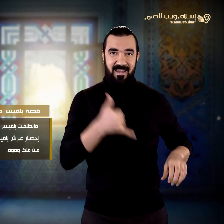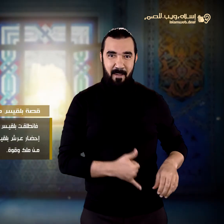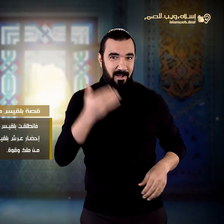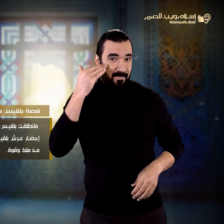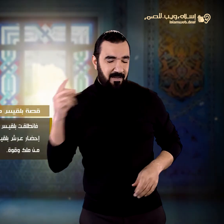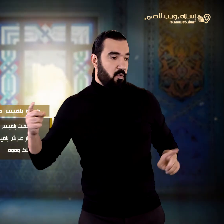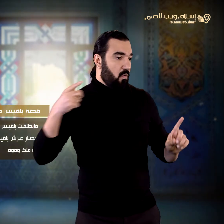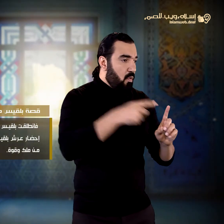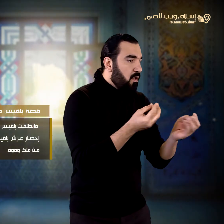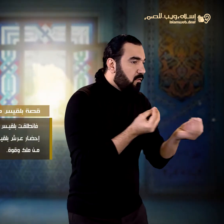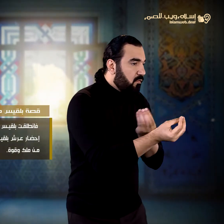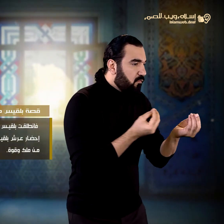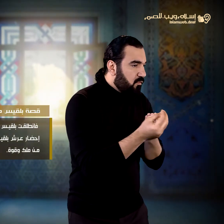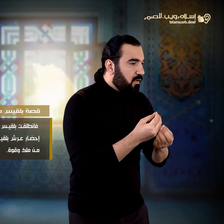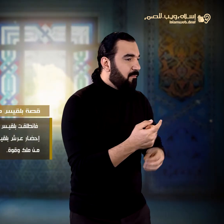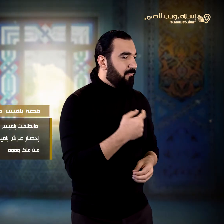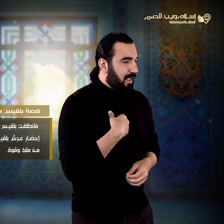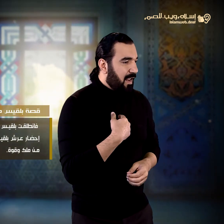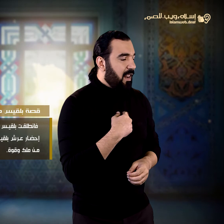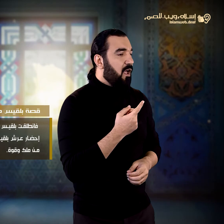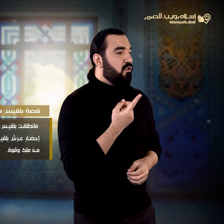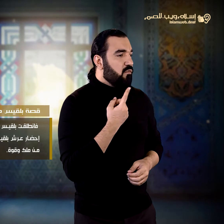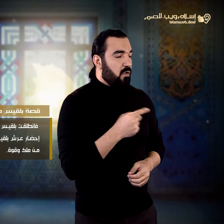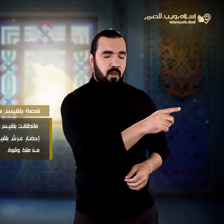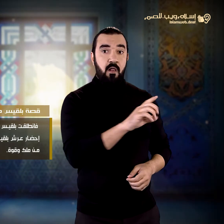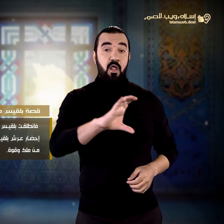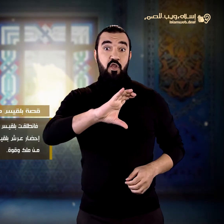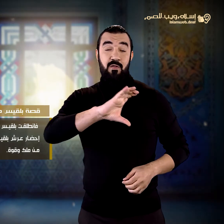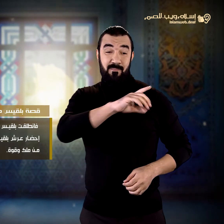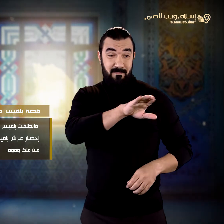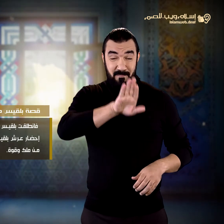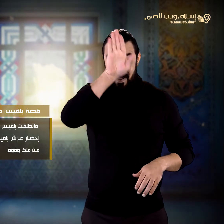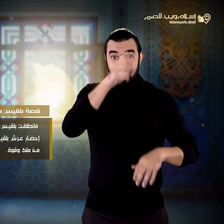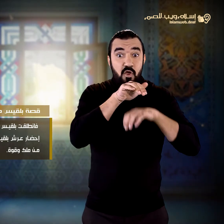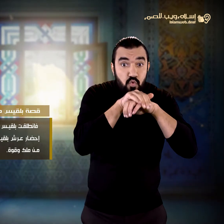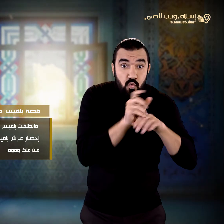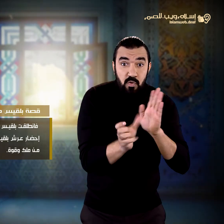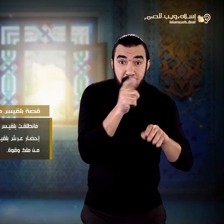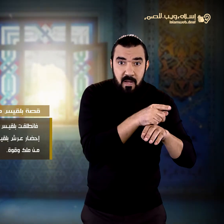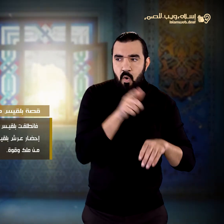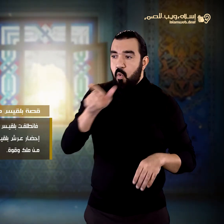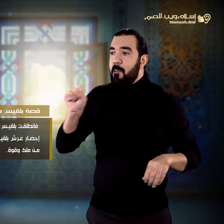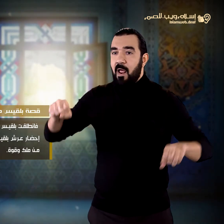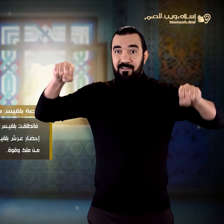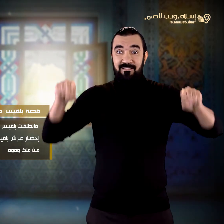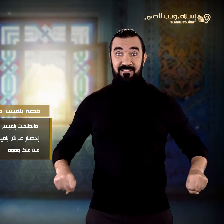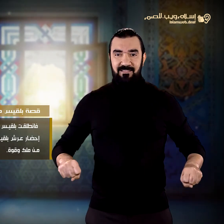من جنده إحضار عرش بلقيس قبل أن تصل إليه لترى مدى ما